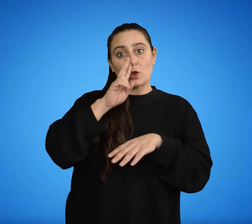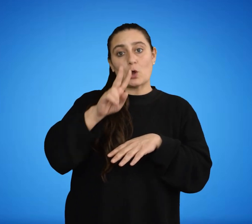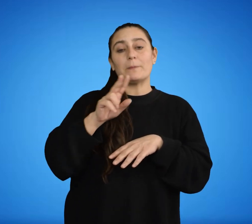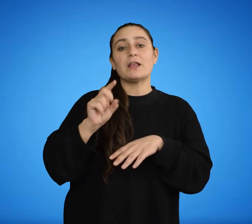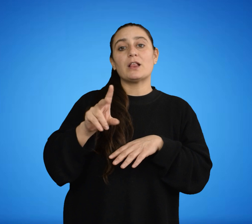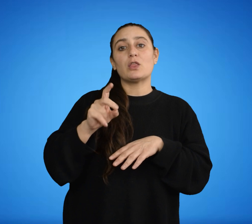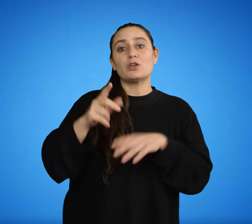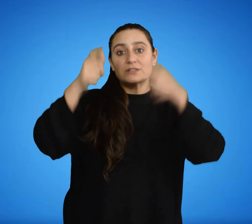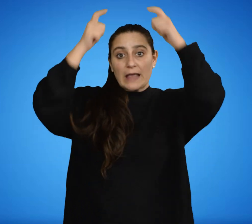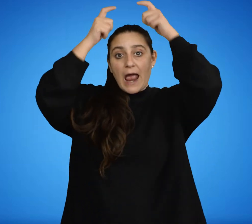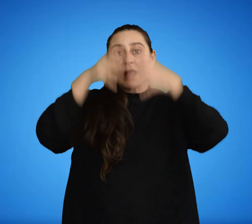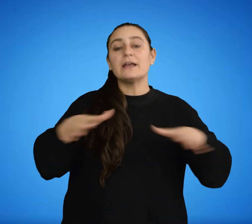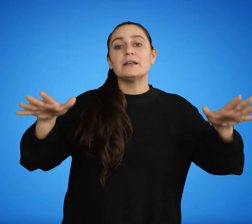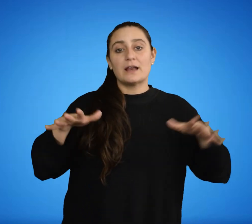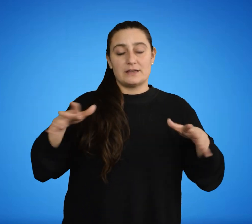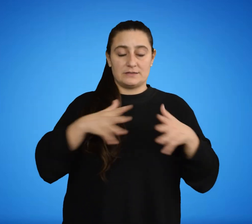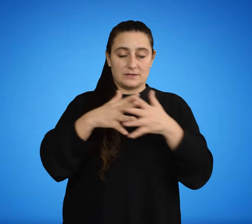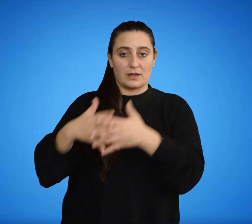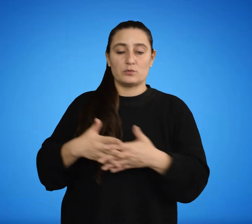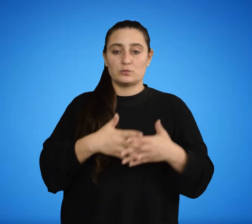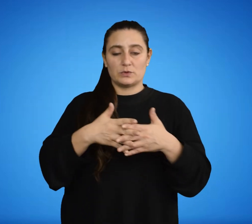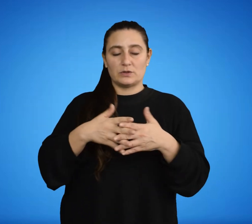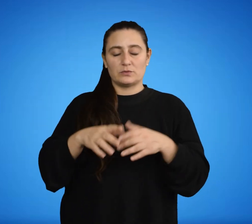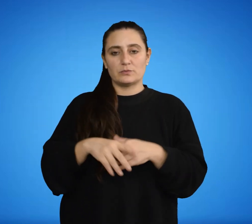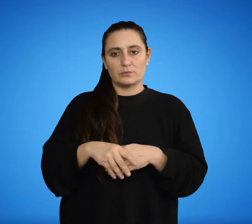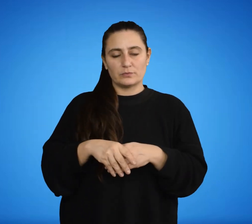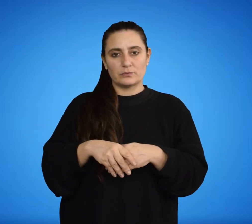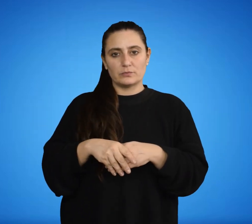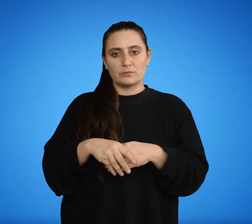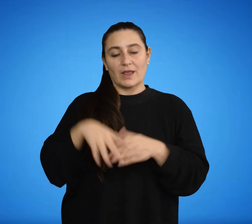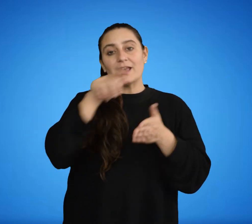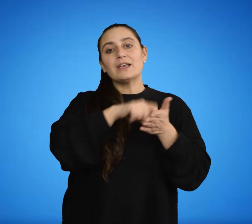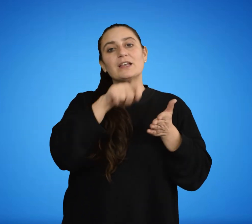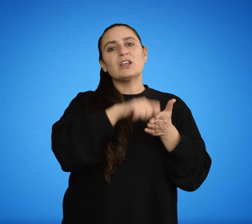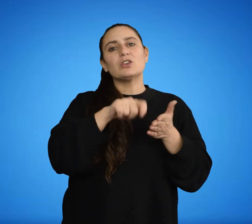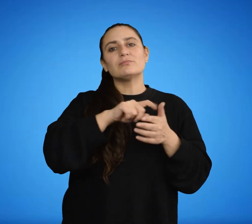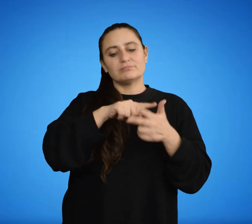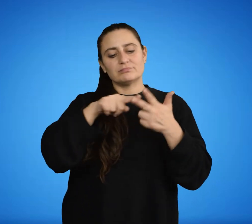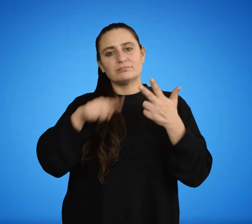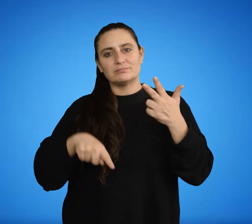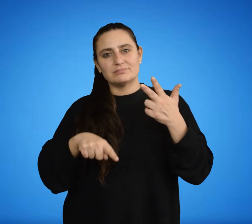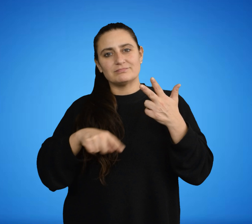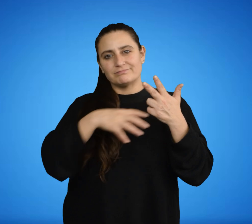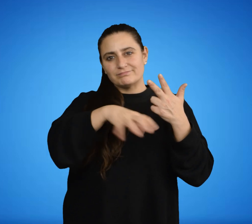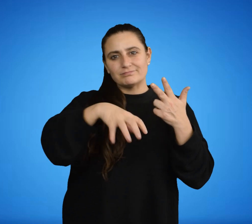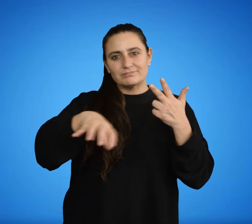junio de 2012 en Los Ángeles, Estados Unidos. Escritor de Género